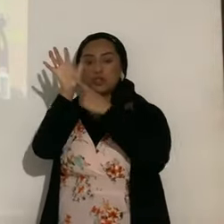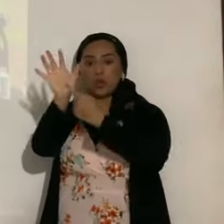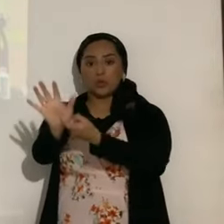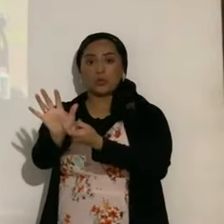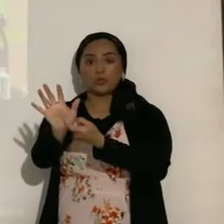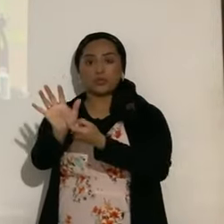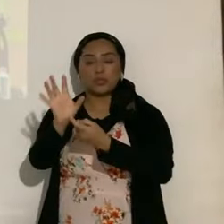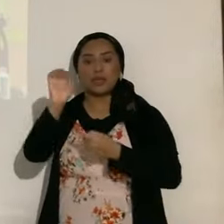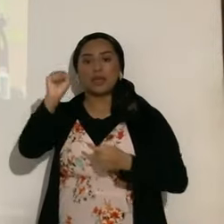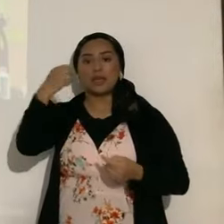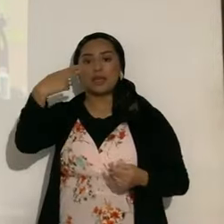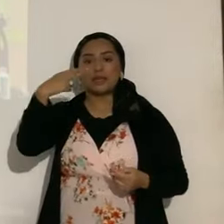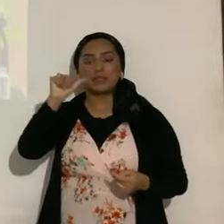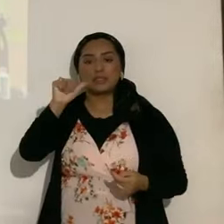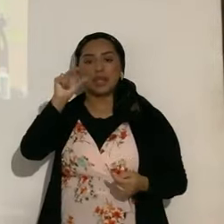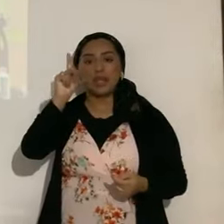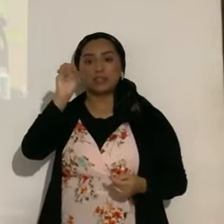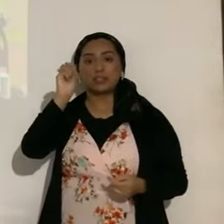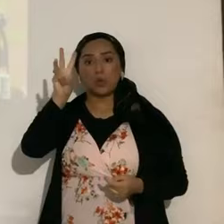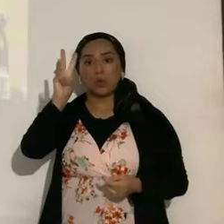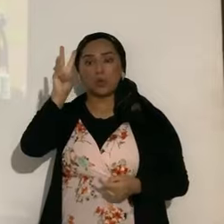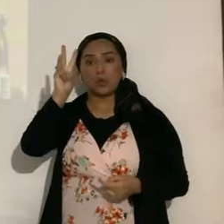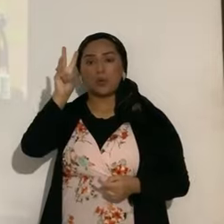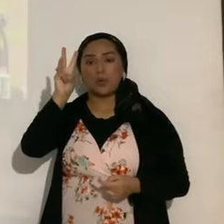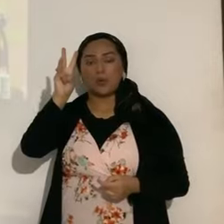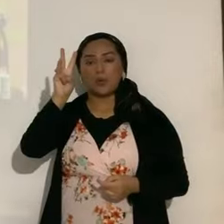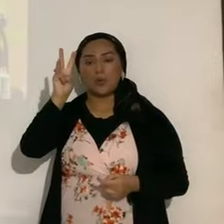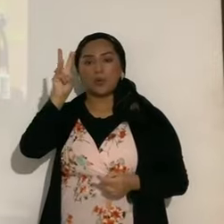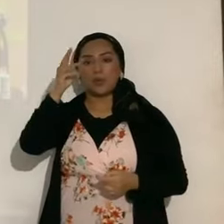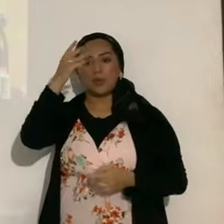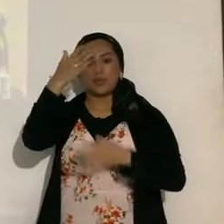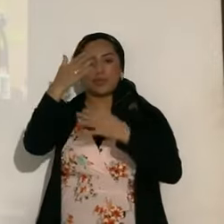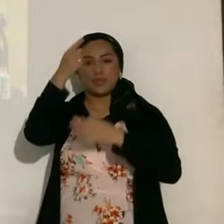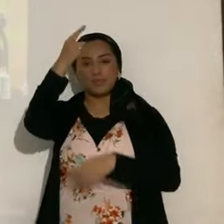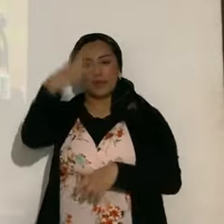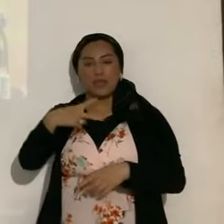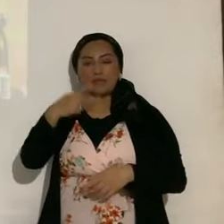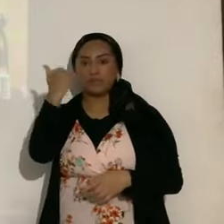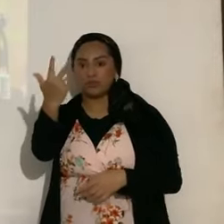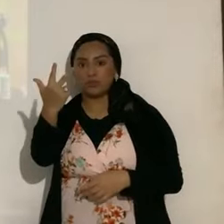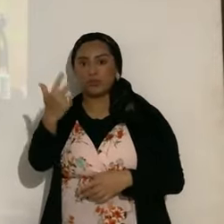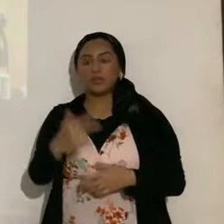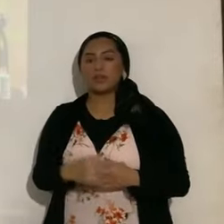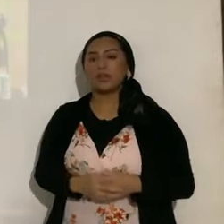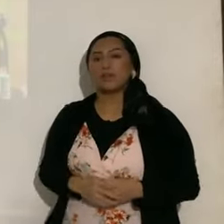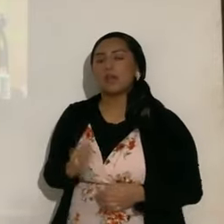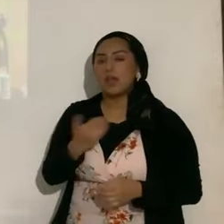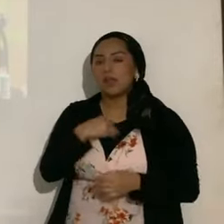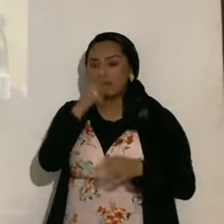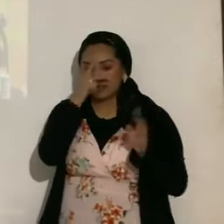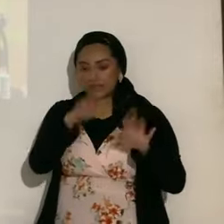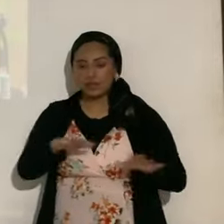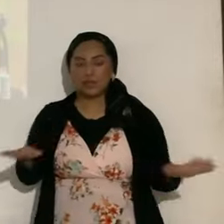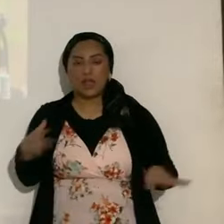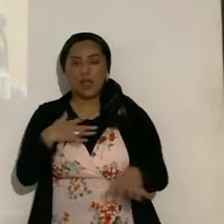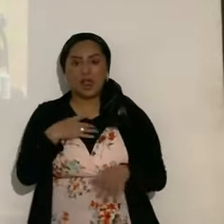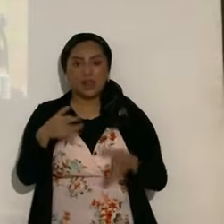se divide, en 3, esto lo voy a explicar, porque, pues hasta a nuestros niños, les gusta mucho, estudiar los